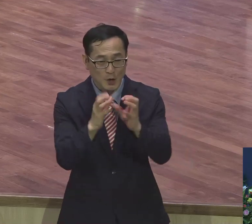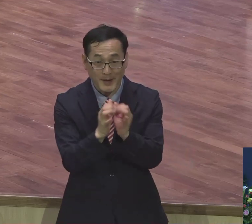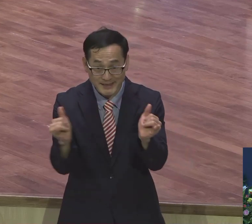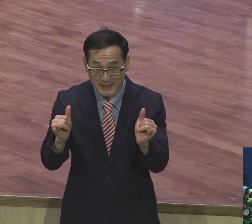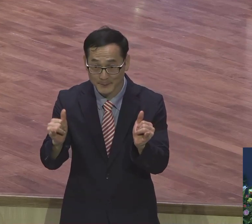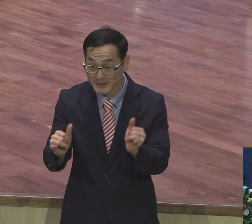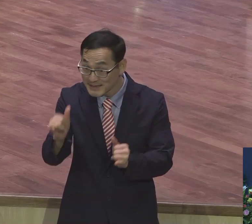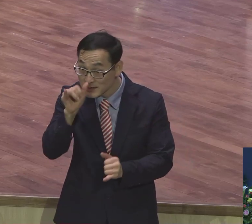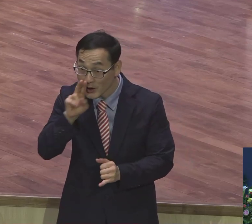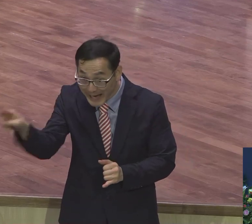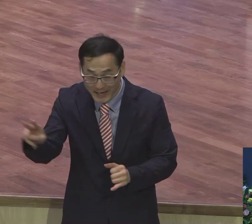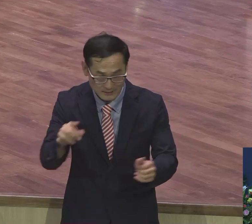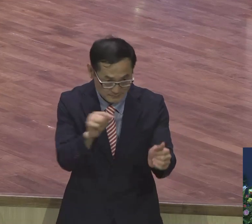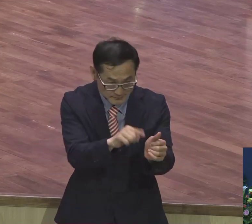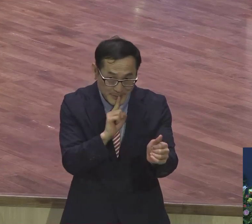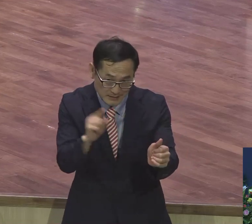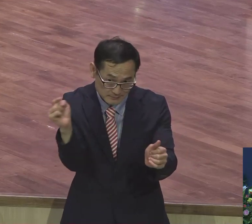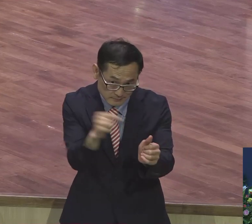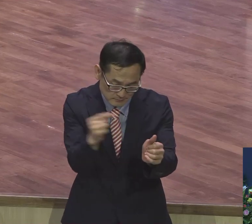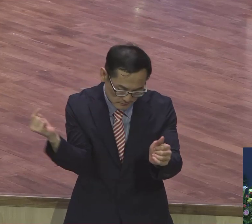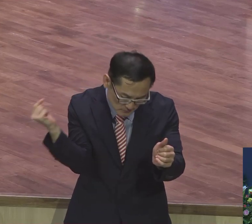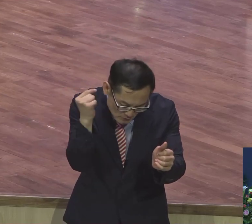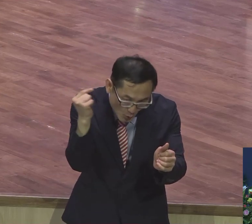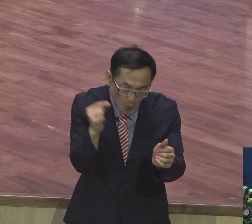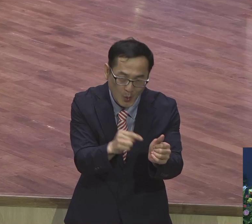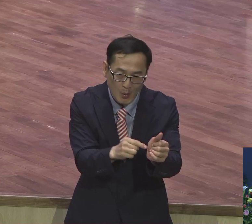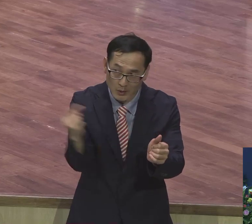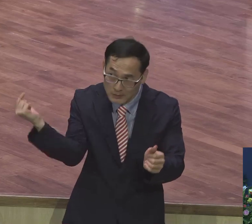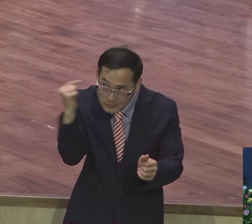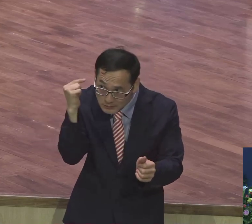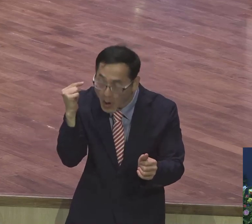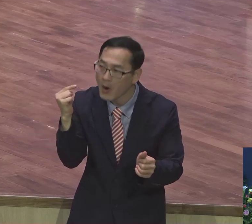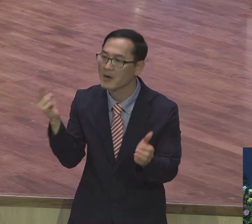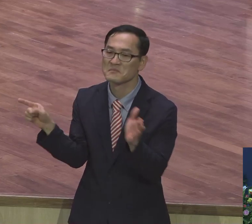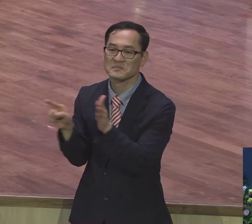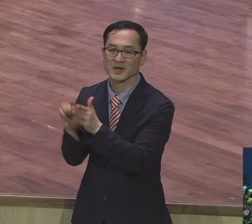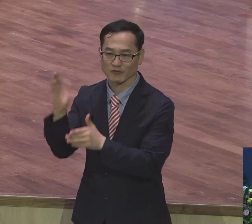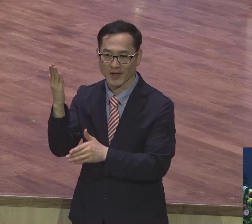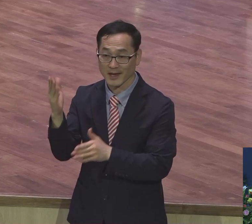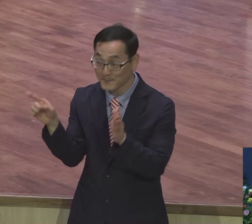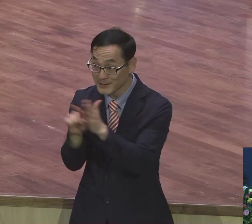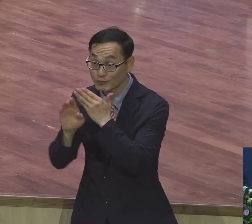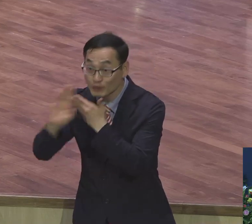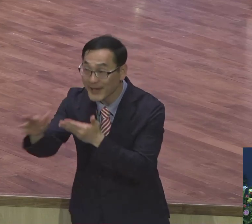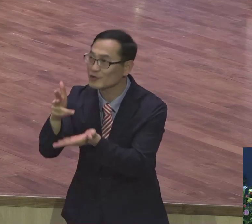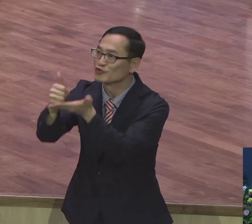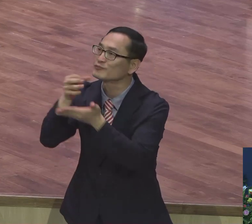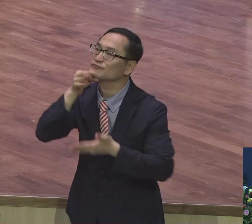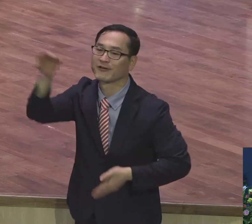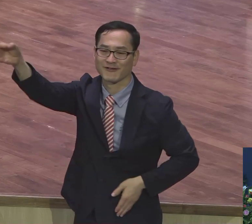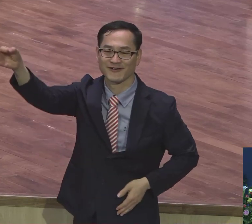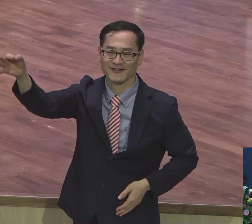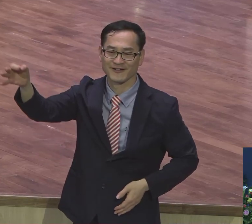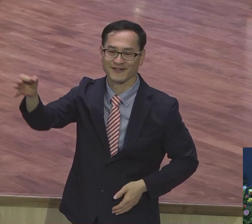자가 있어야 듣게 되고 들어야 믿게 되고 믿어야 주의 이름을 부르지 않겠냐 이 말이에요.